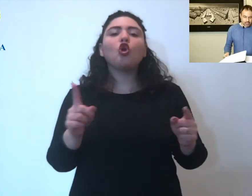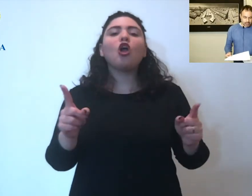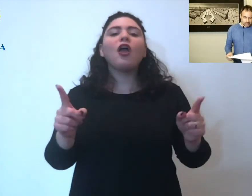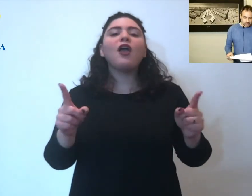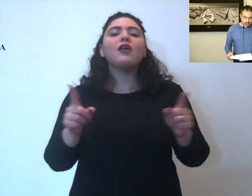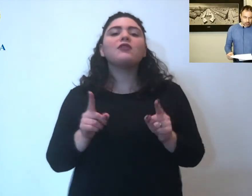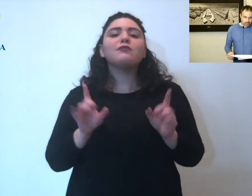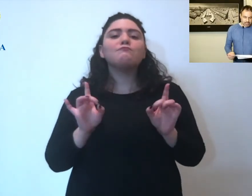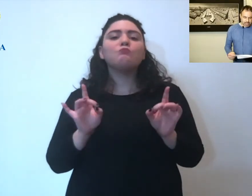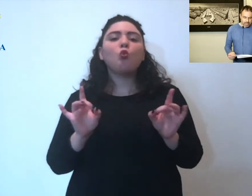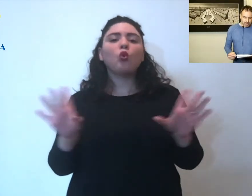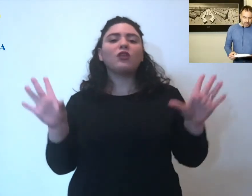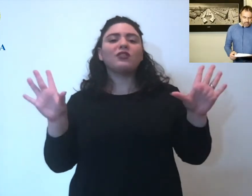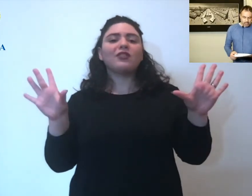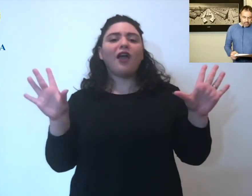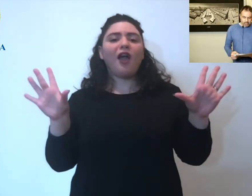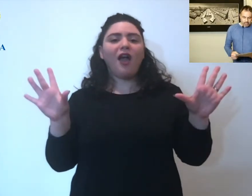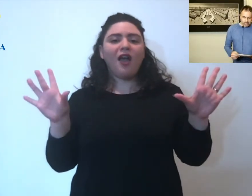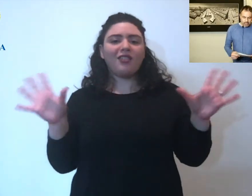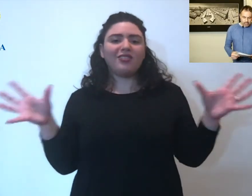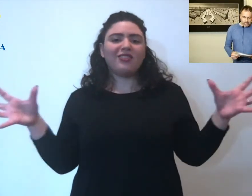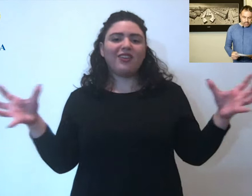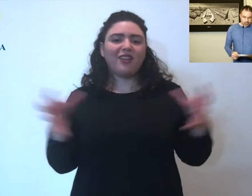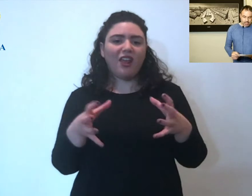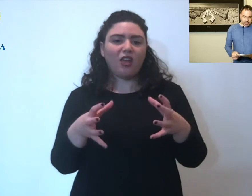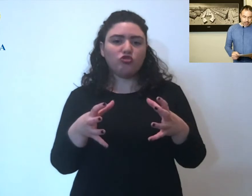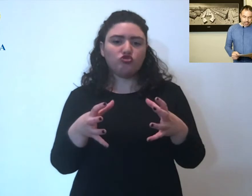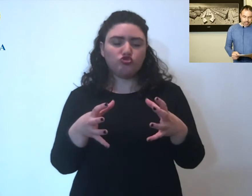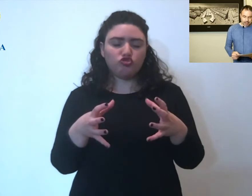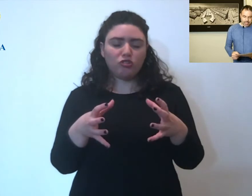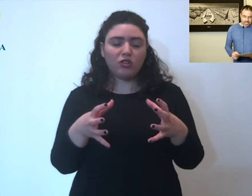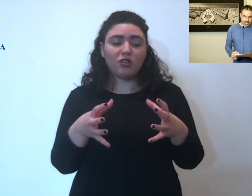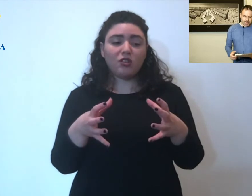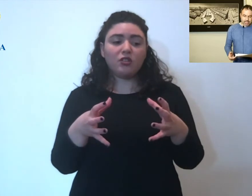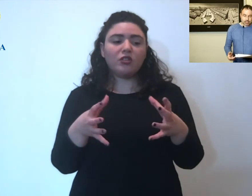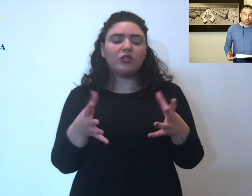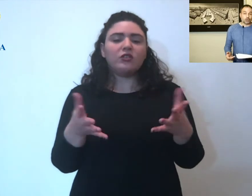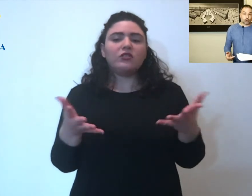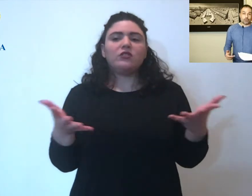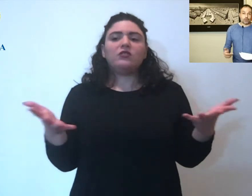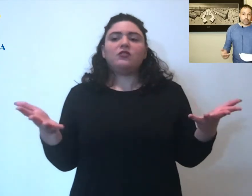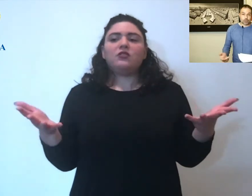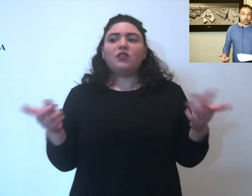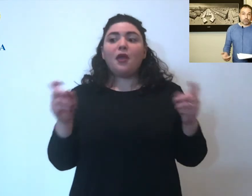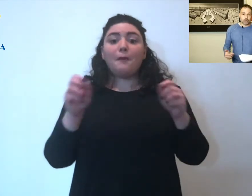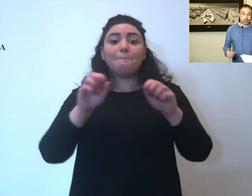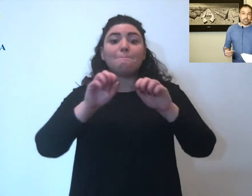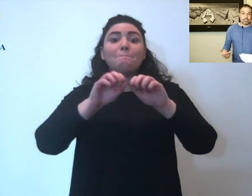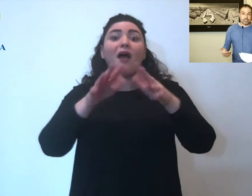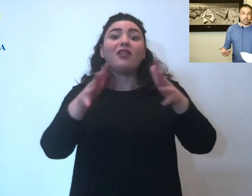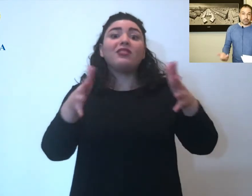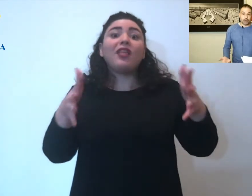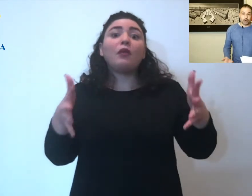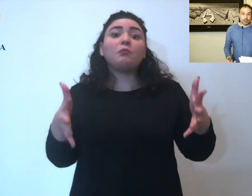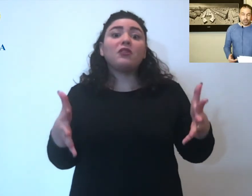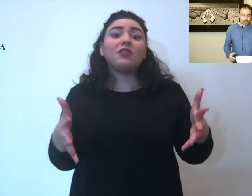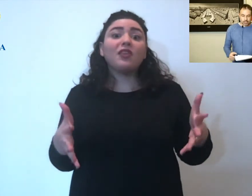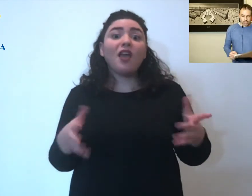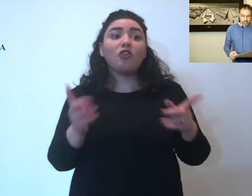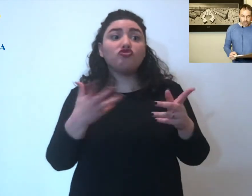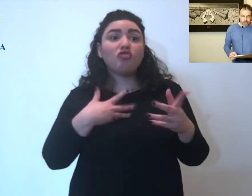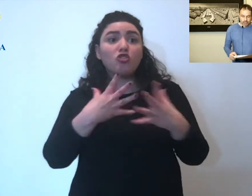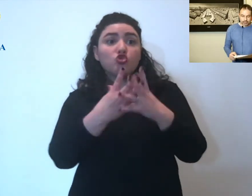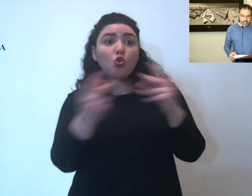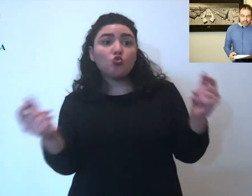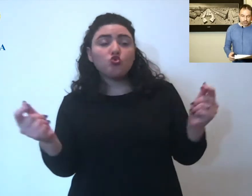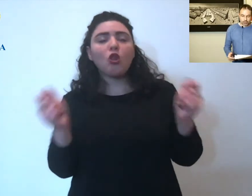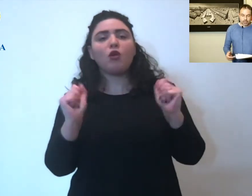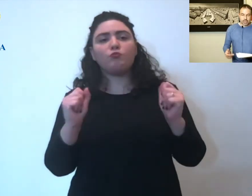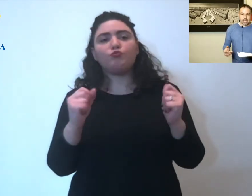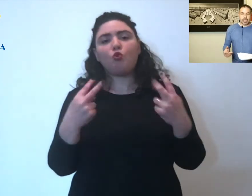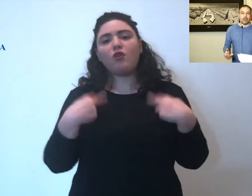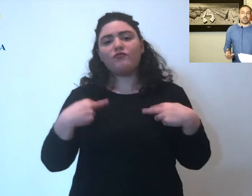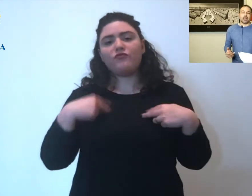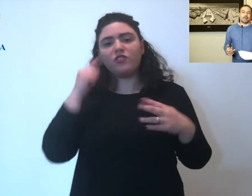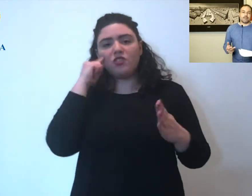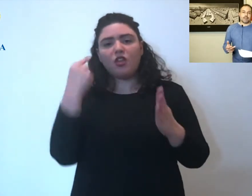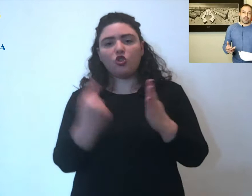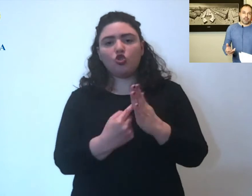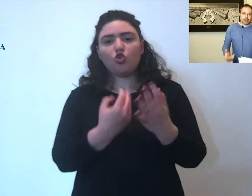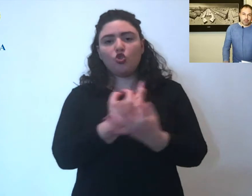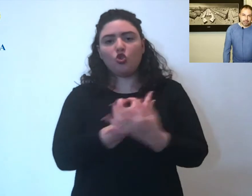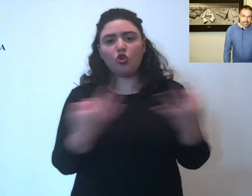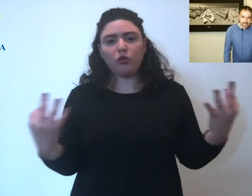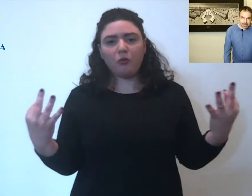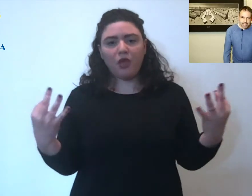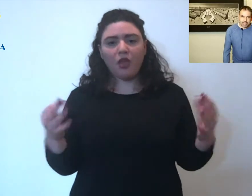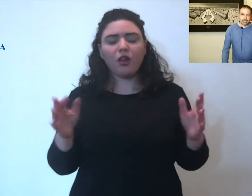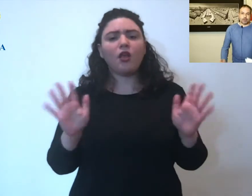che questa pandemia non trova una soluzione di tipo diverso e allora